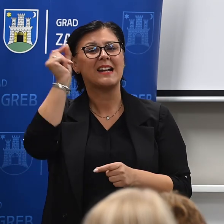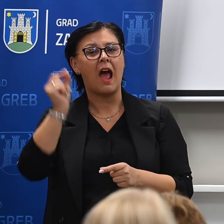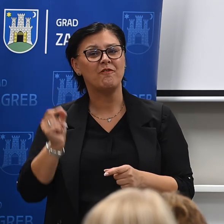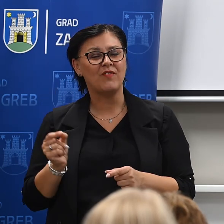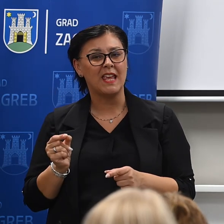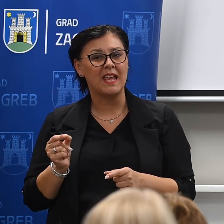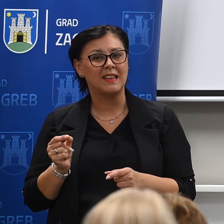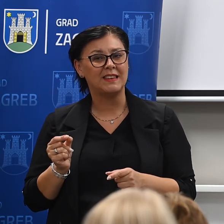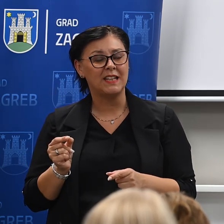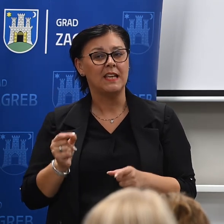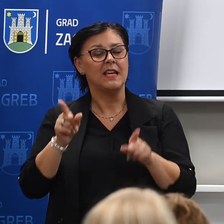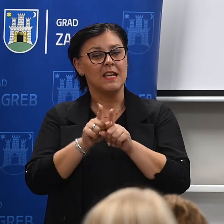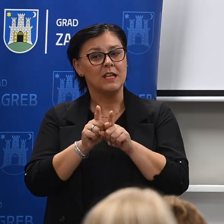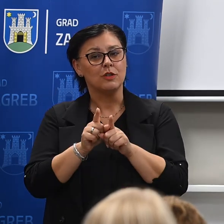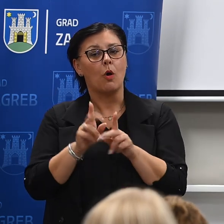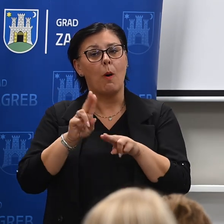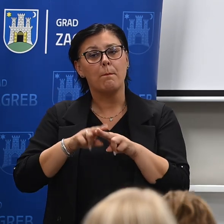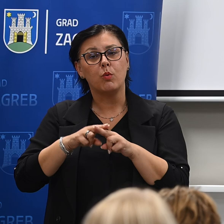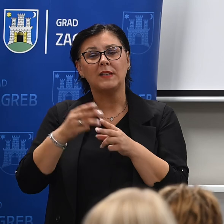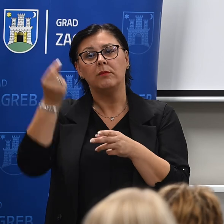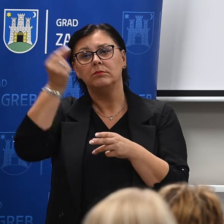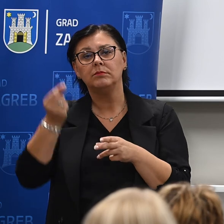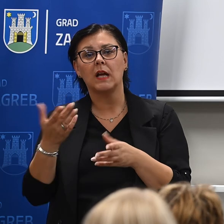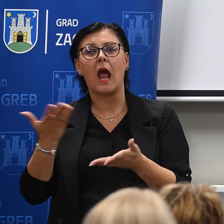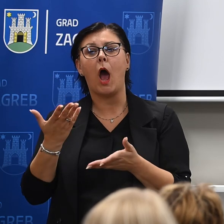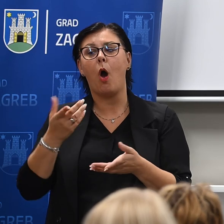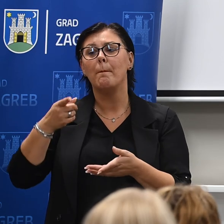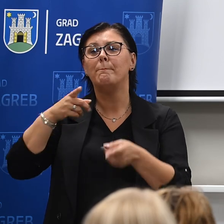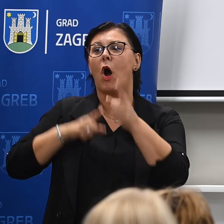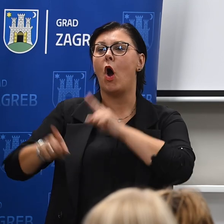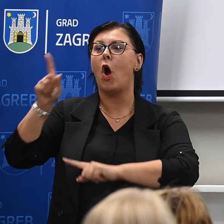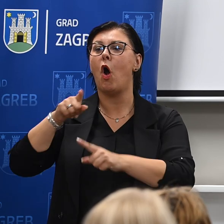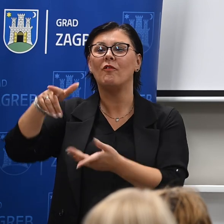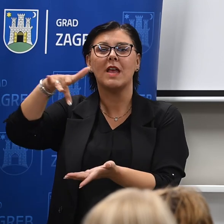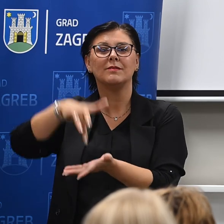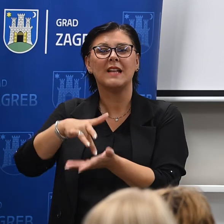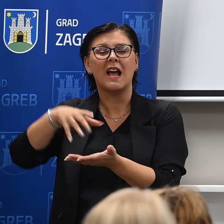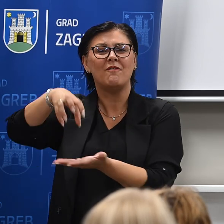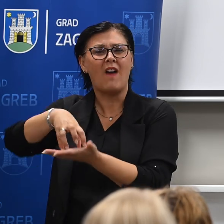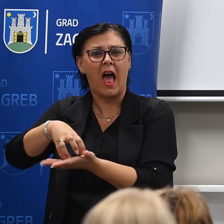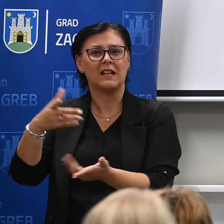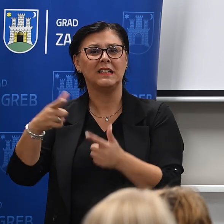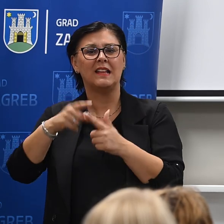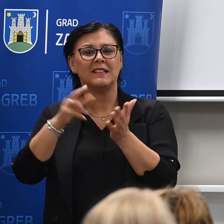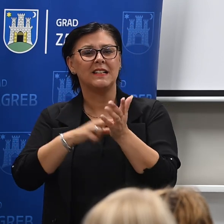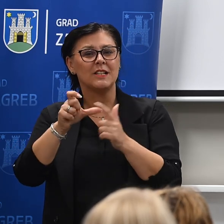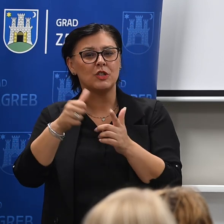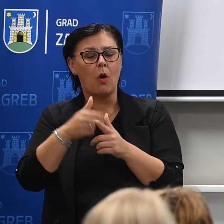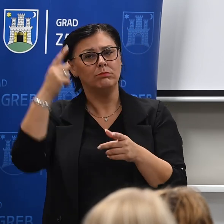murali, koji će ostikavati zapravo povijest kvarta kao što u Trnskom imamo legende glazbe